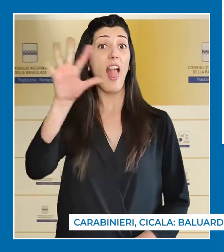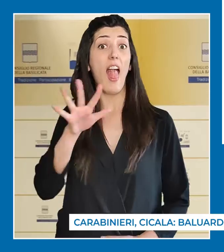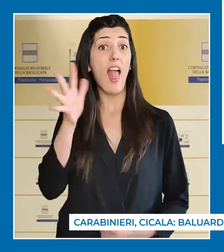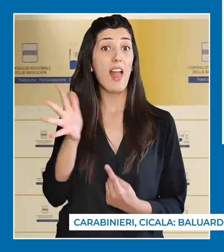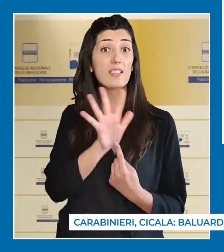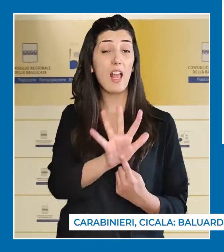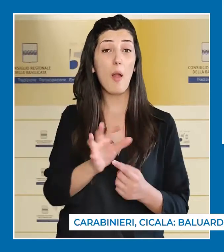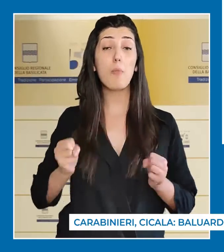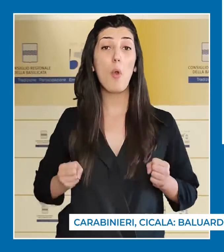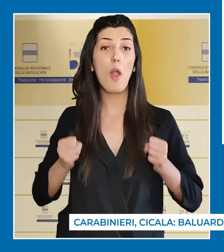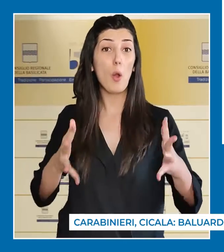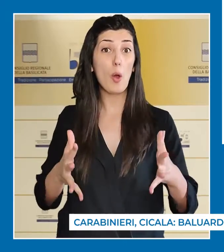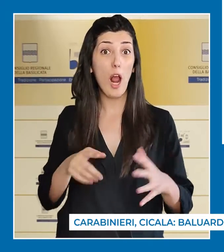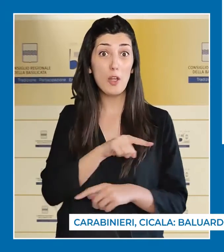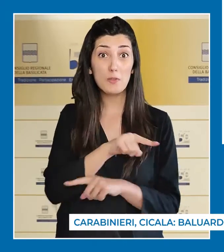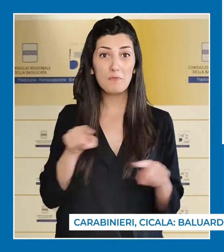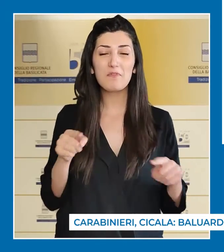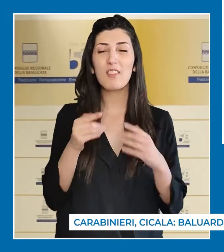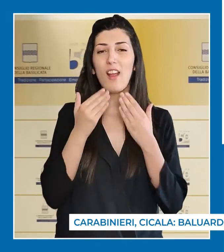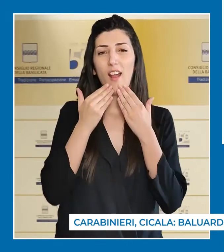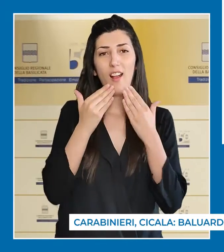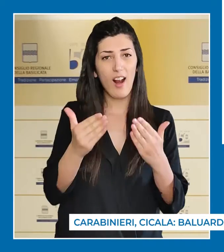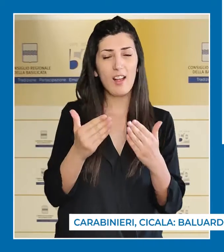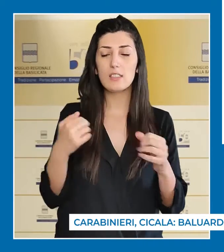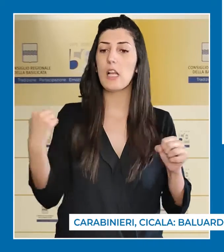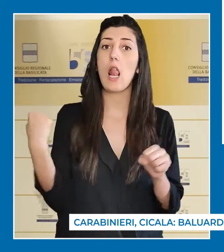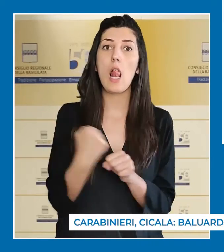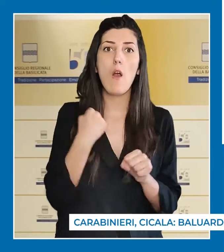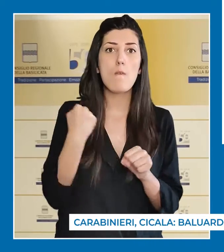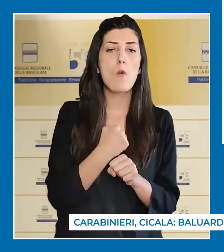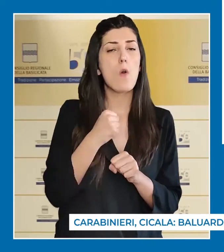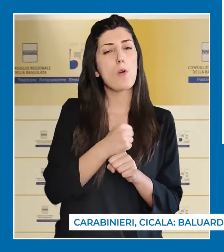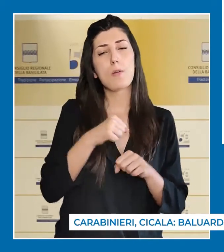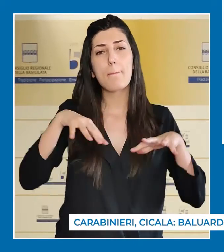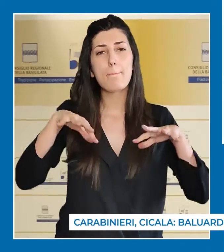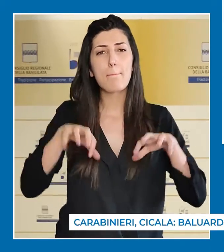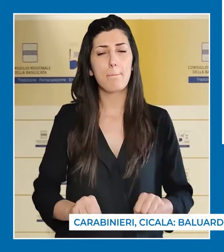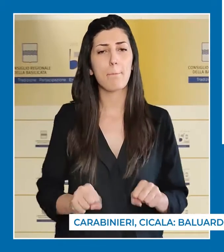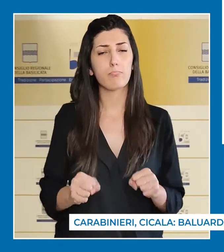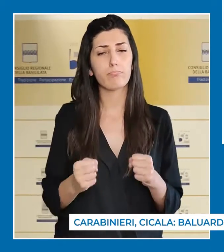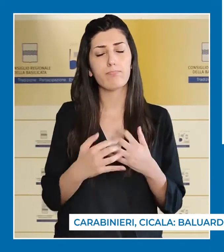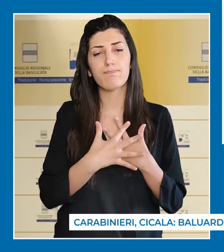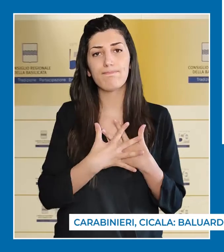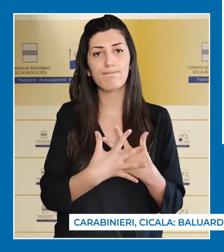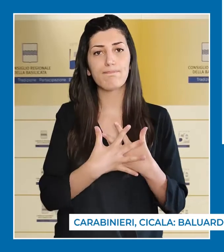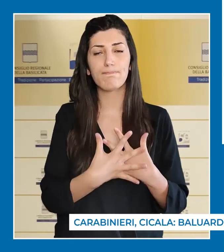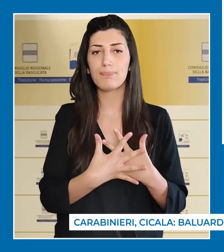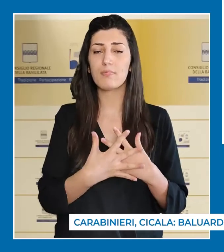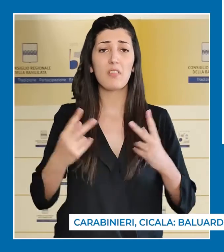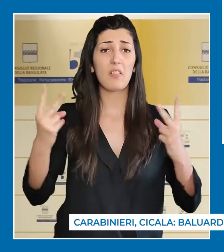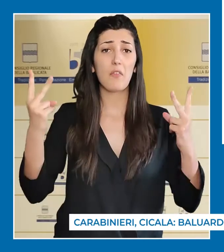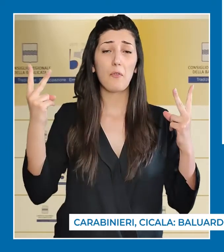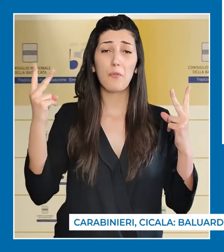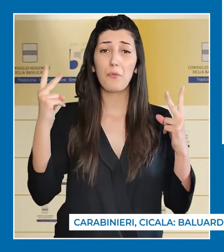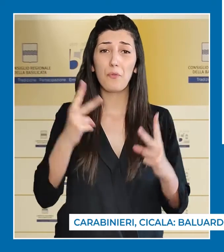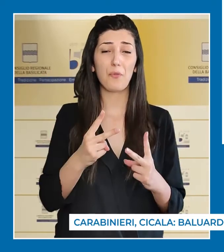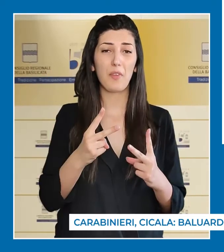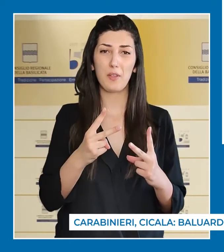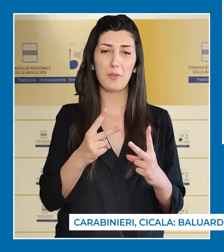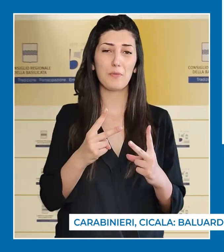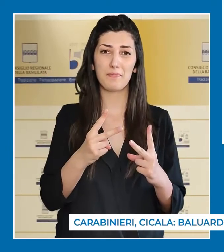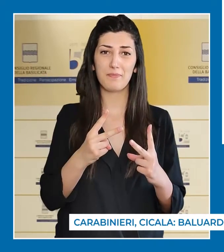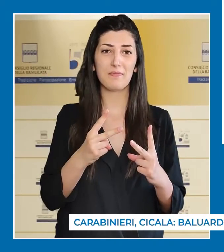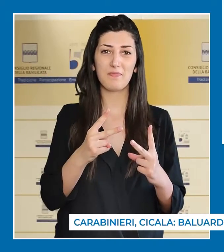Grazie per il vostro esempio e il vostro coraggio. Il vostro lavoro, reso con dedizione,